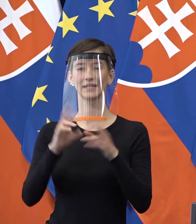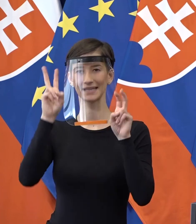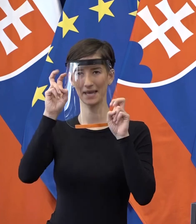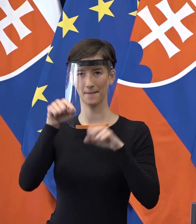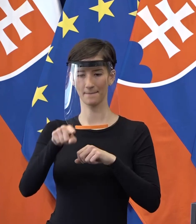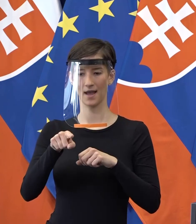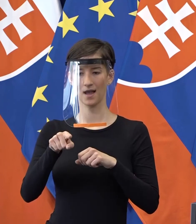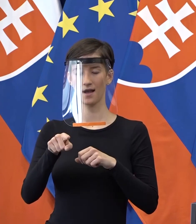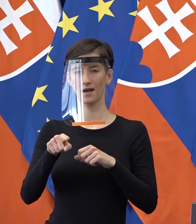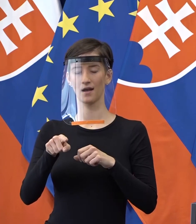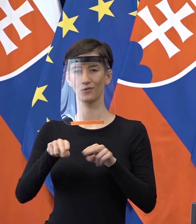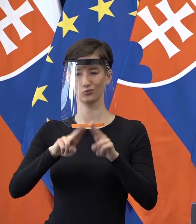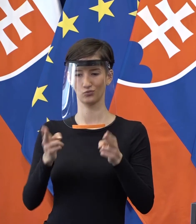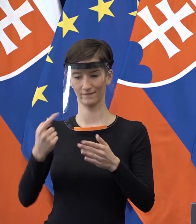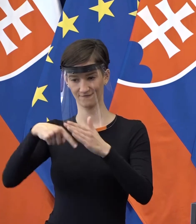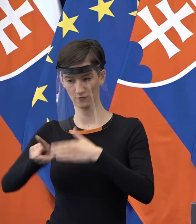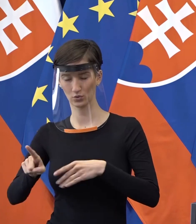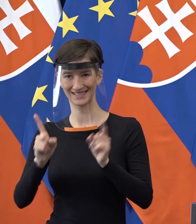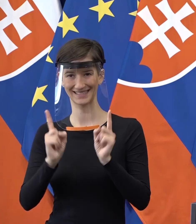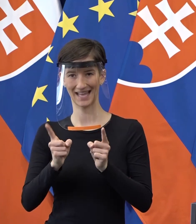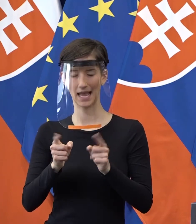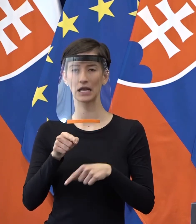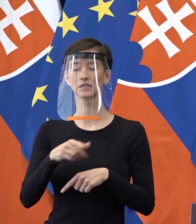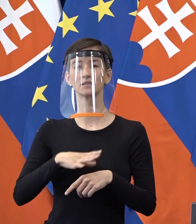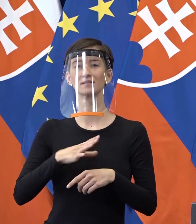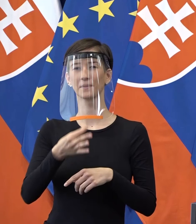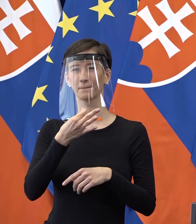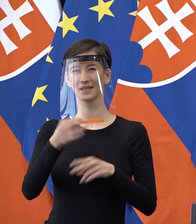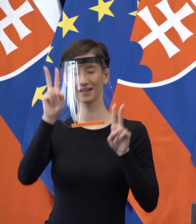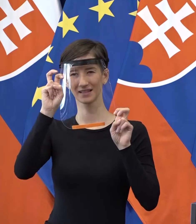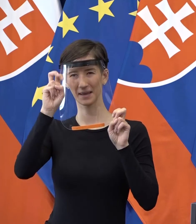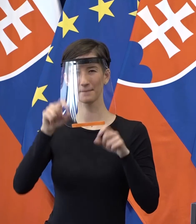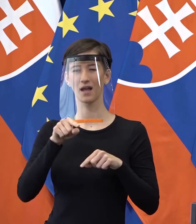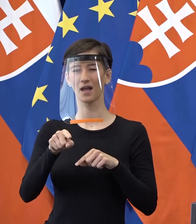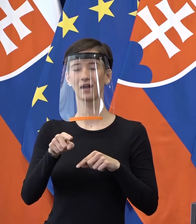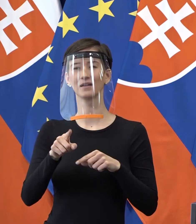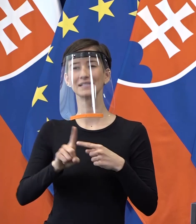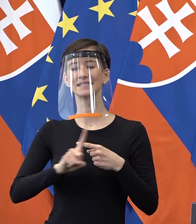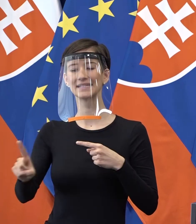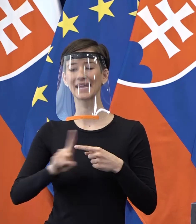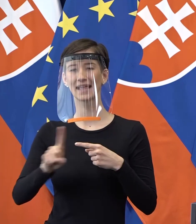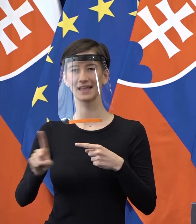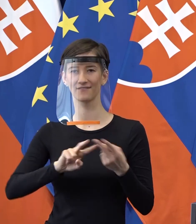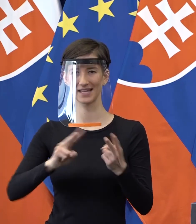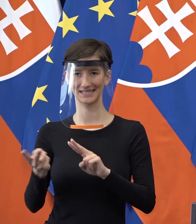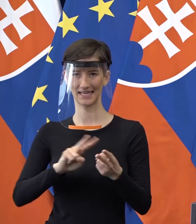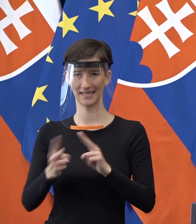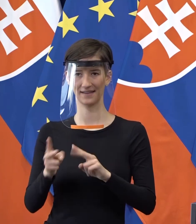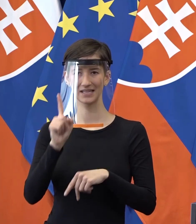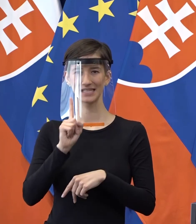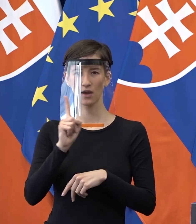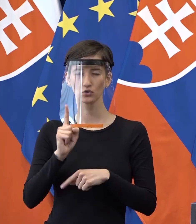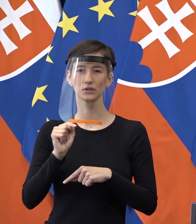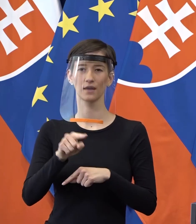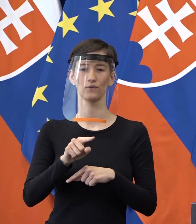Už čeraz sme sa spýtali na tú striedavú starostlivosť. Či by ste vedeli povedať, že ak napríklad dieťa žije u jedného rodiča, a chcelo byť sa z veľkonočné sviatky navštíviť